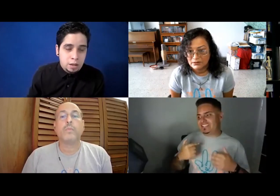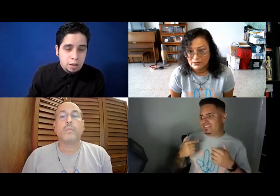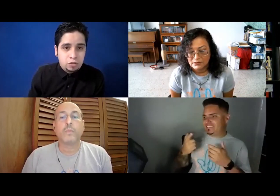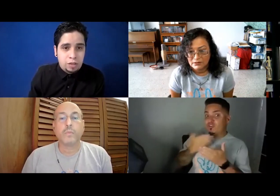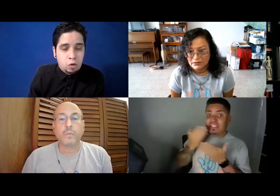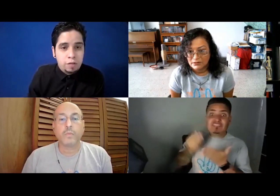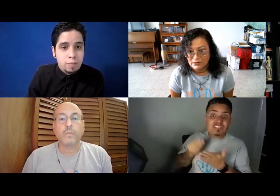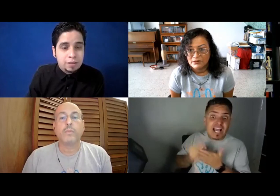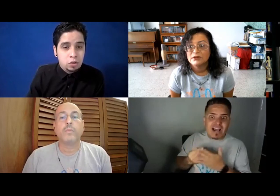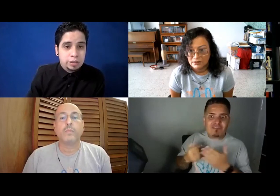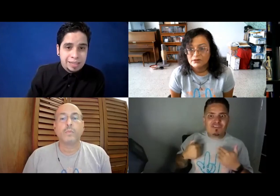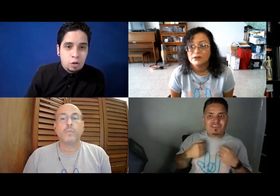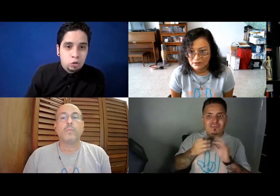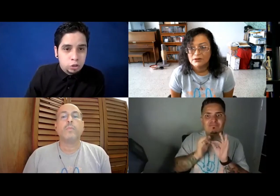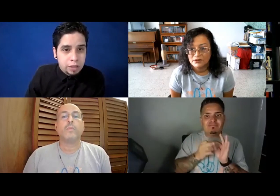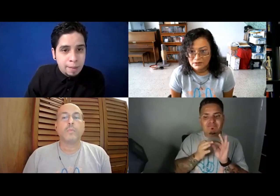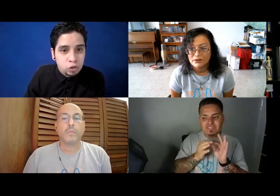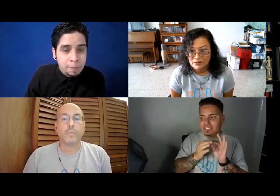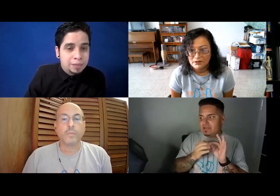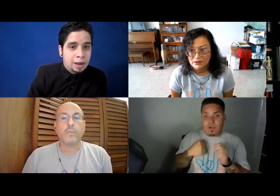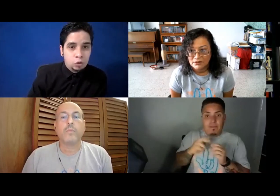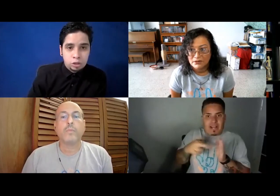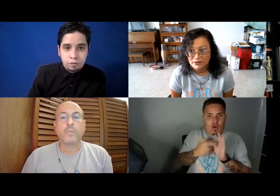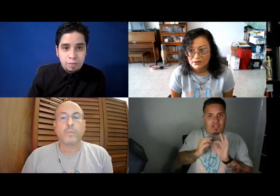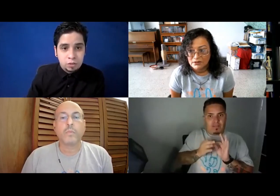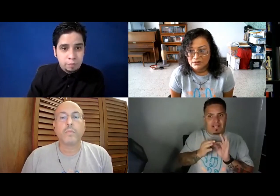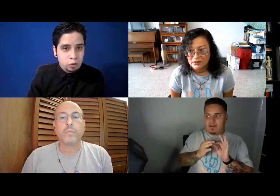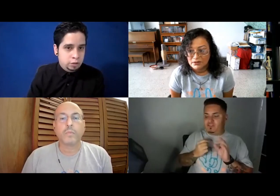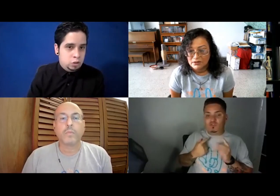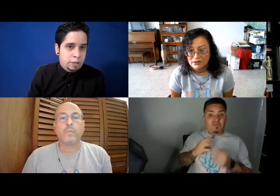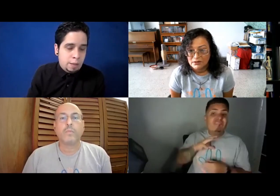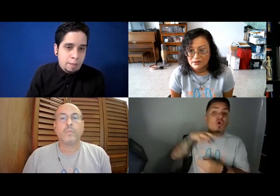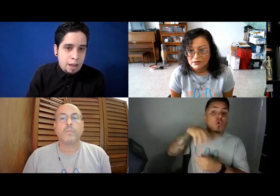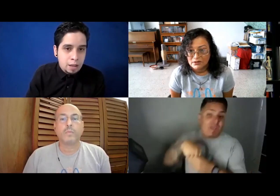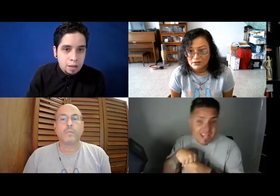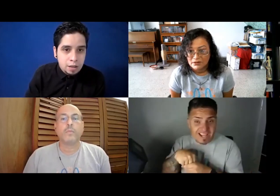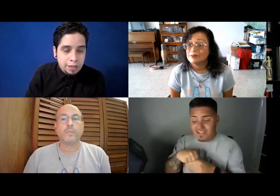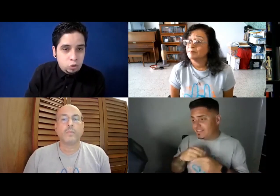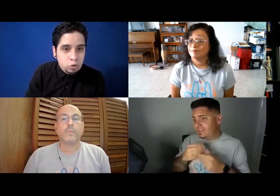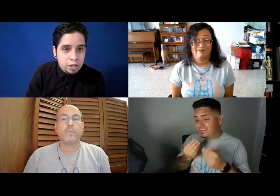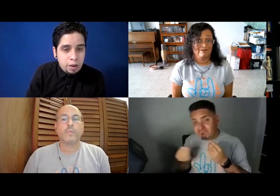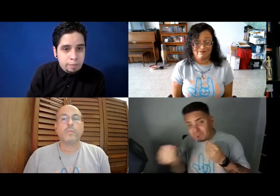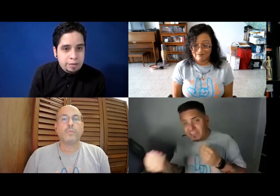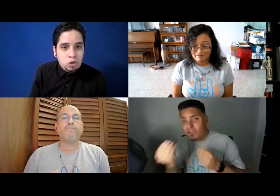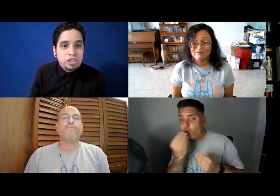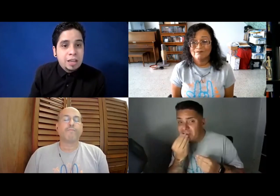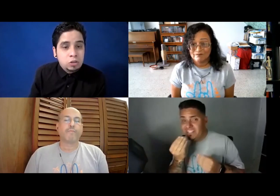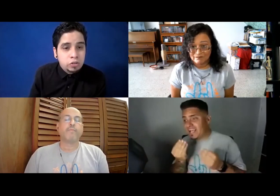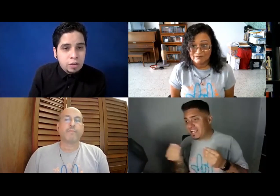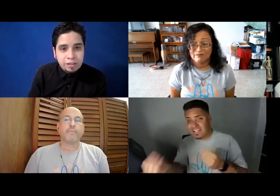relacionadas con la información y tener que control todas estas emociones mientras hago toda esta información pero dentro me estaba destruyendo porque yo siento, o sea, yo quisiera